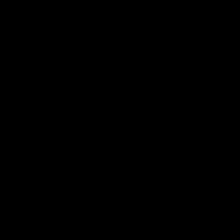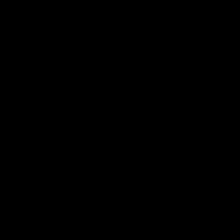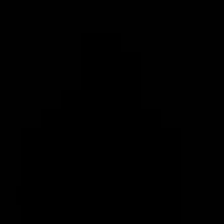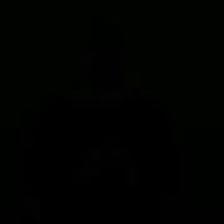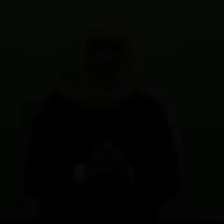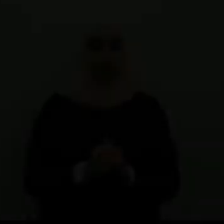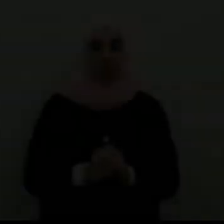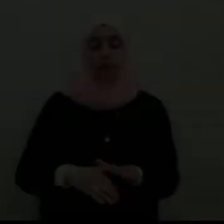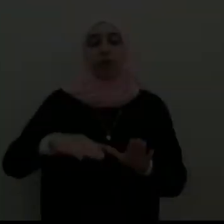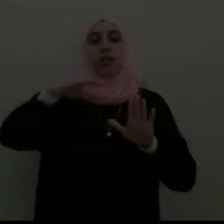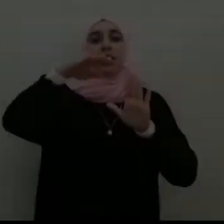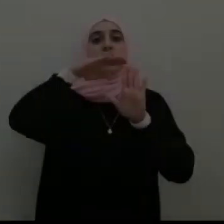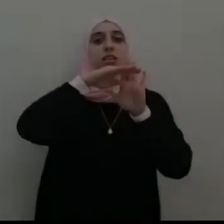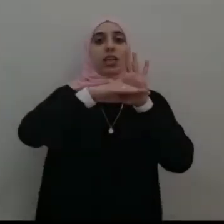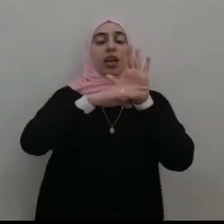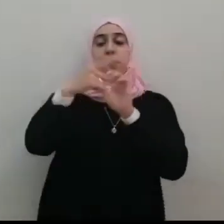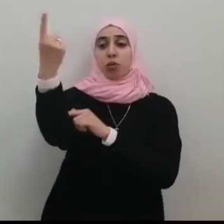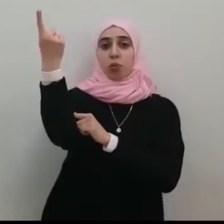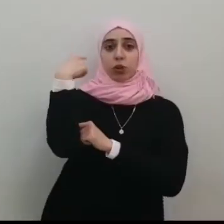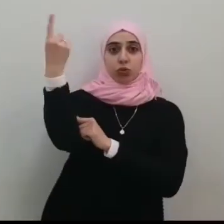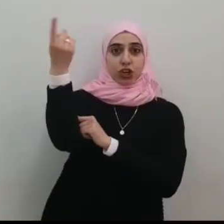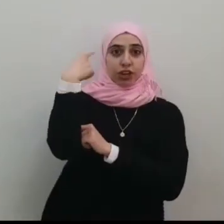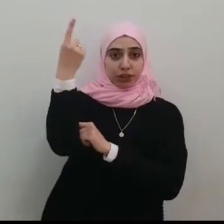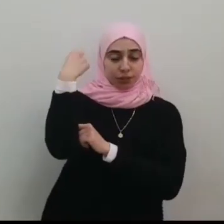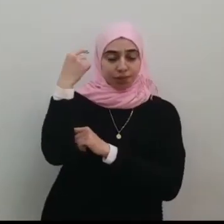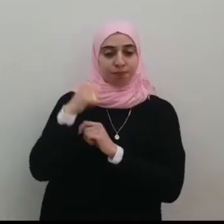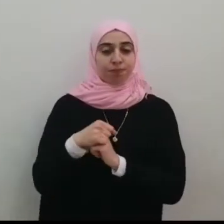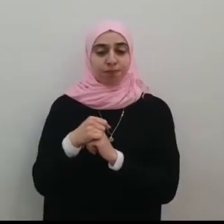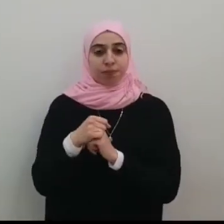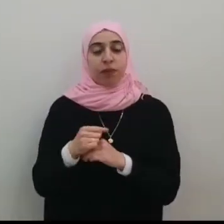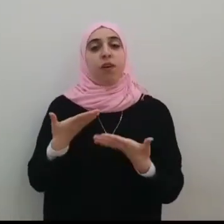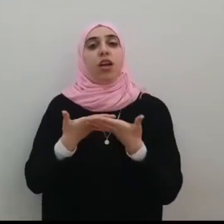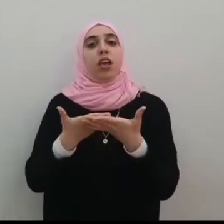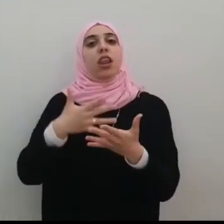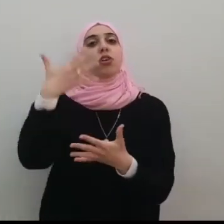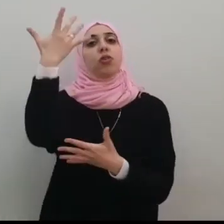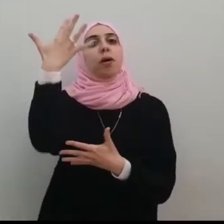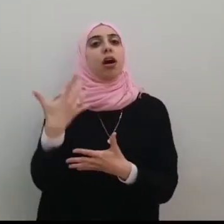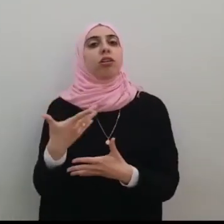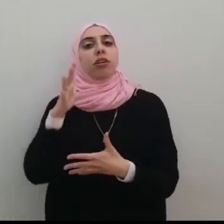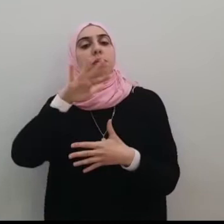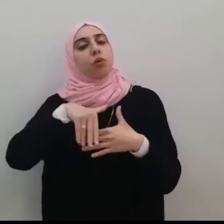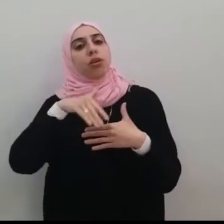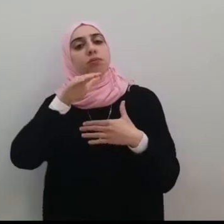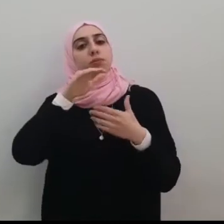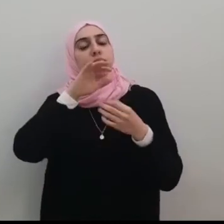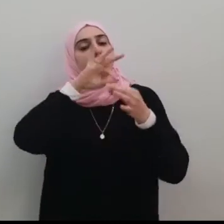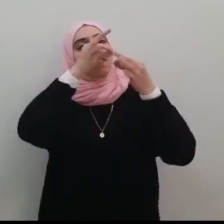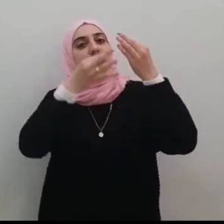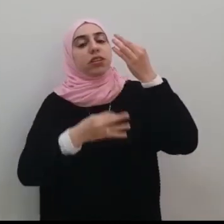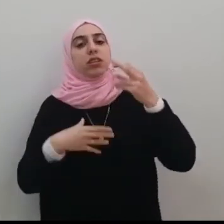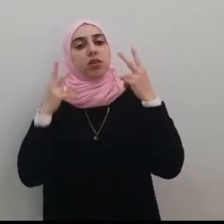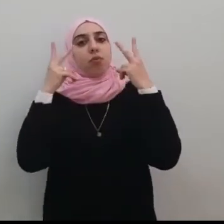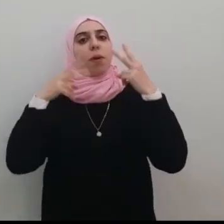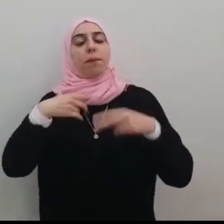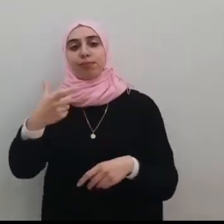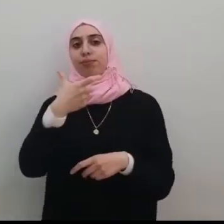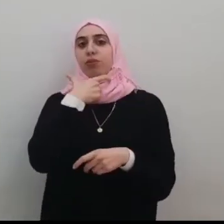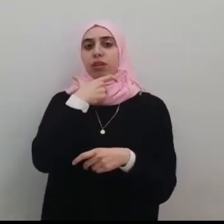استعلامات وتوجيهات إليكم أرقام وتفاصيل مهمة لوقت الحاجة قيادة